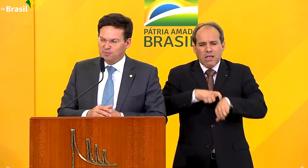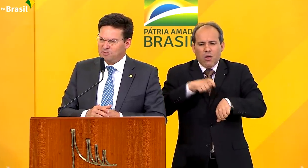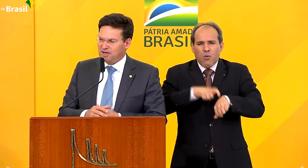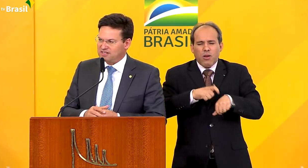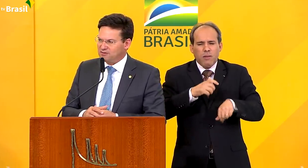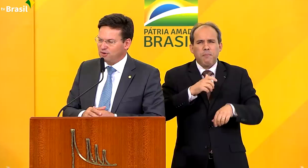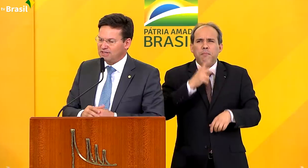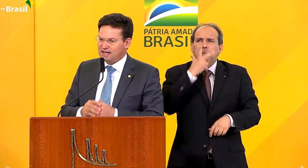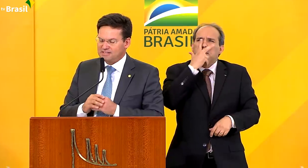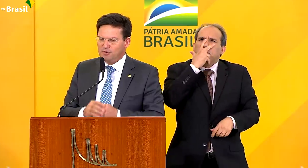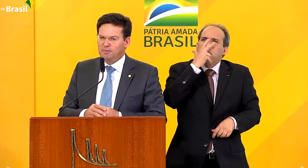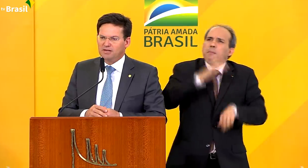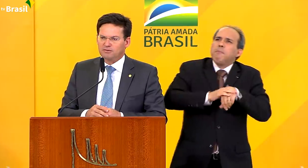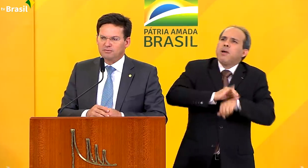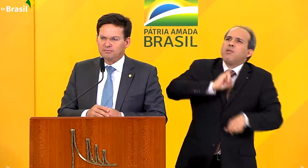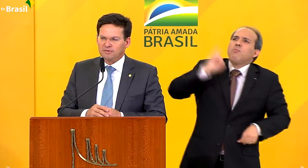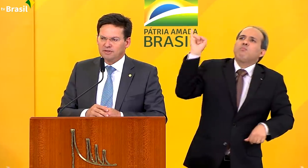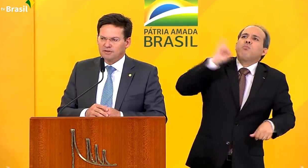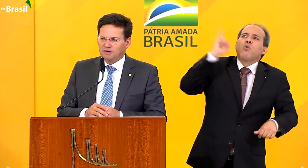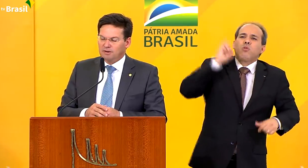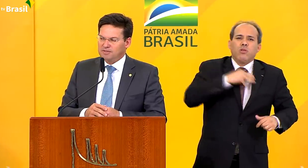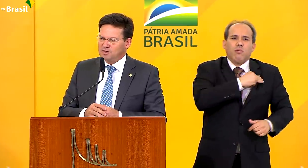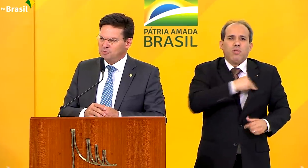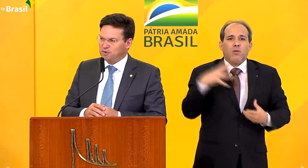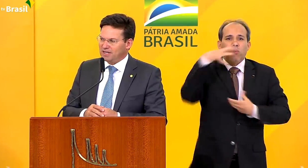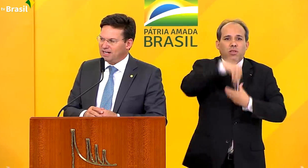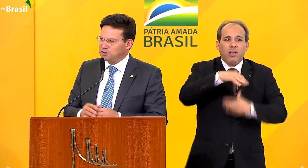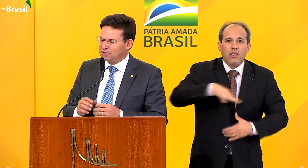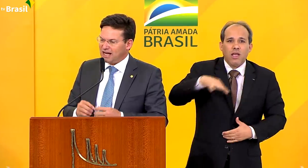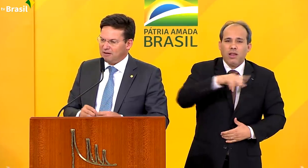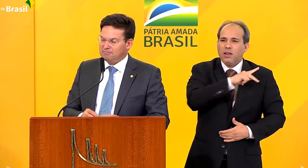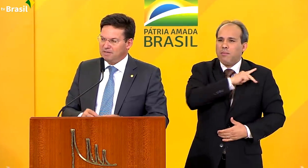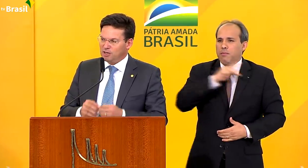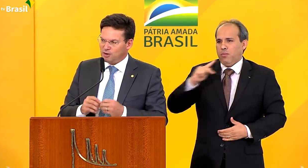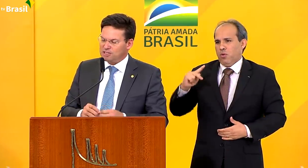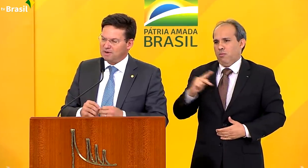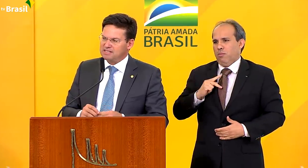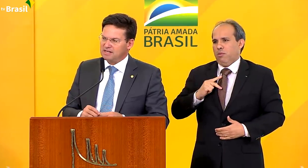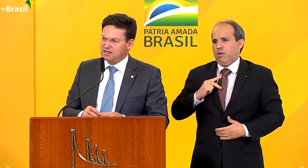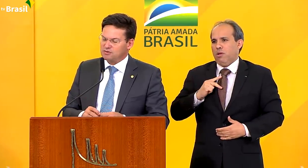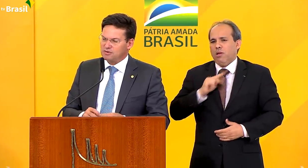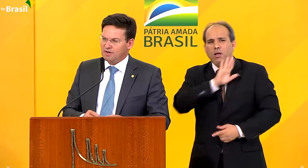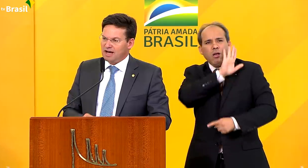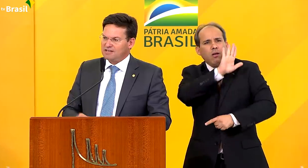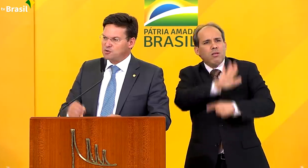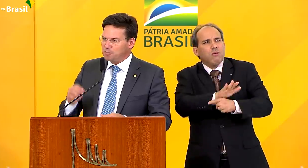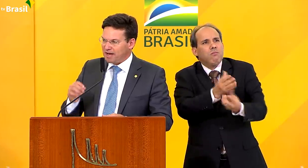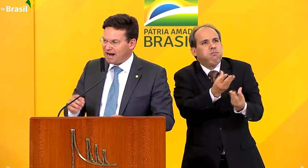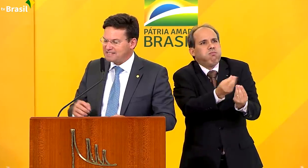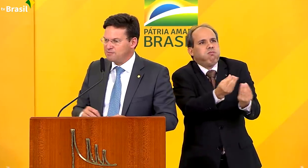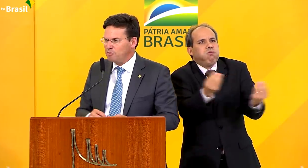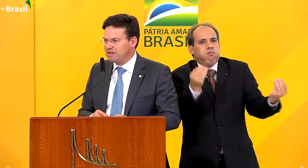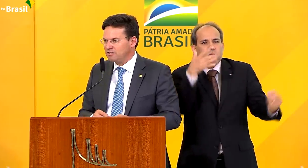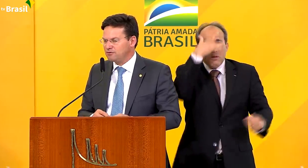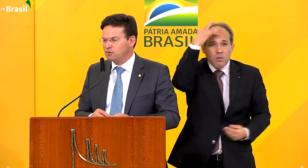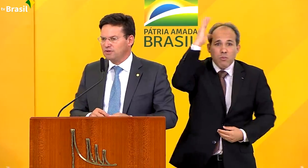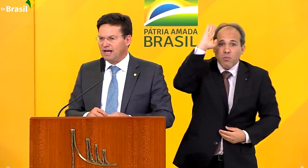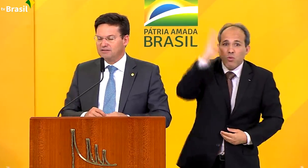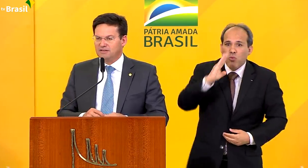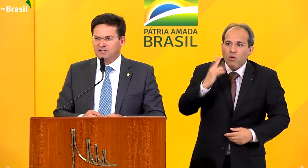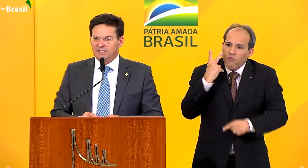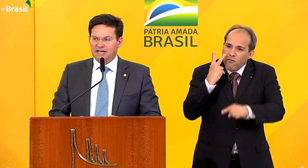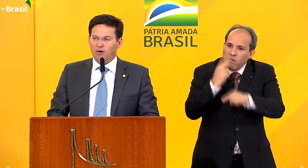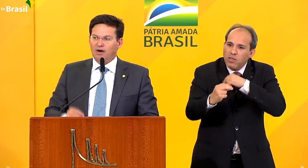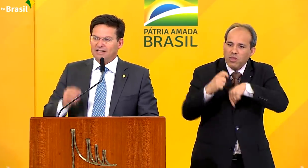que a vida pública me reservou até esse momento, a missão de poder ajudar milhões de brasileiros a superar esse momento de